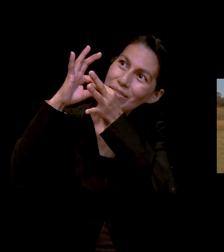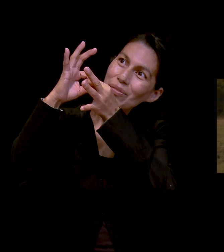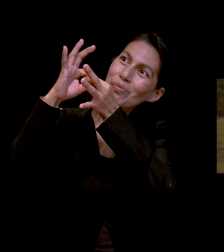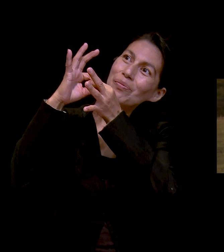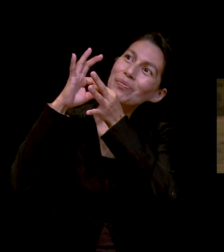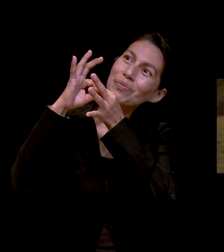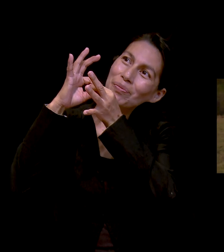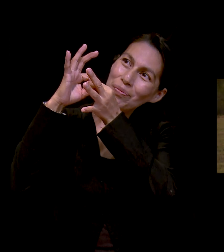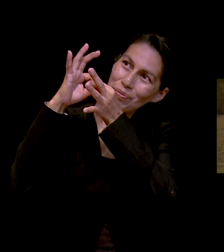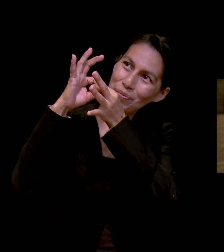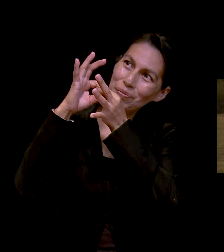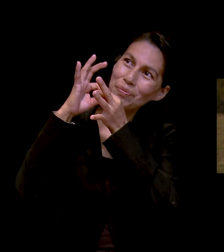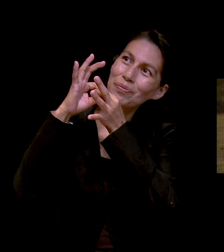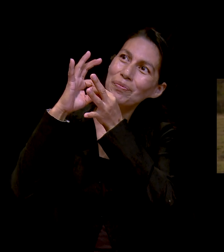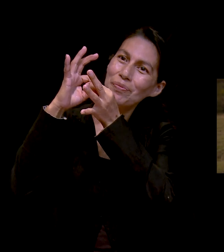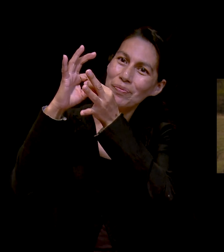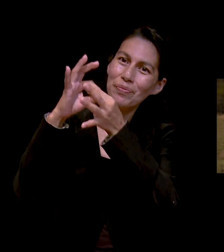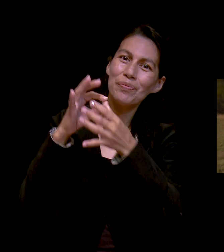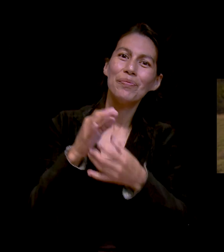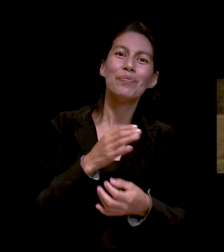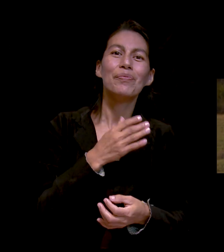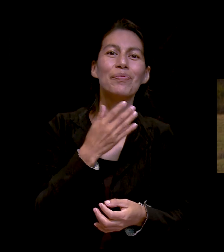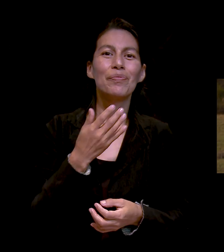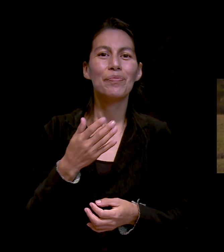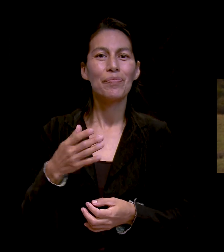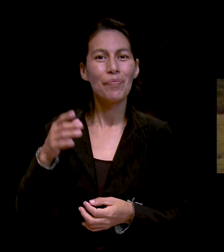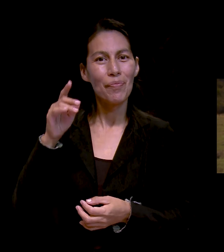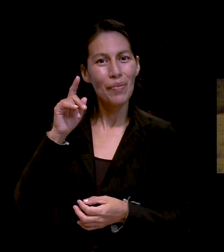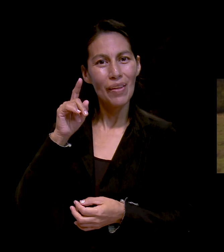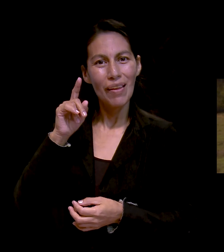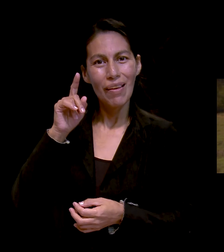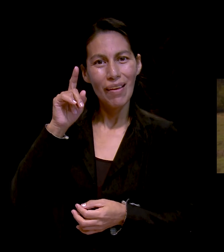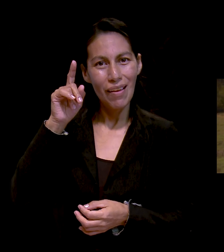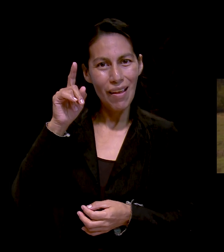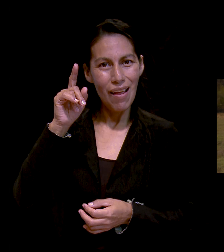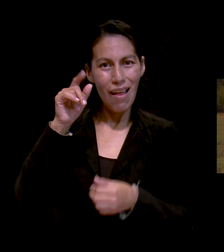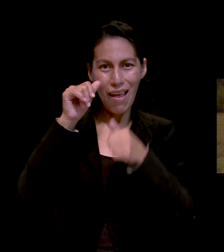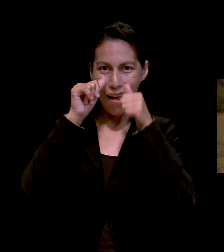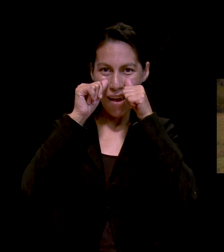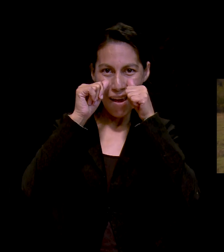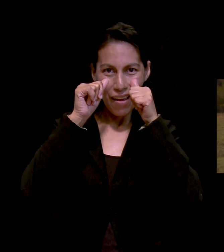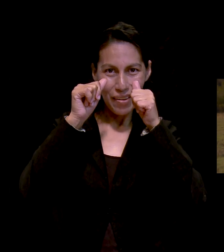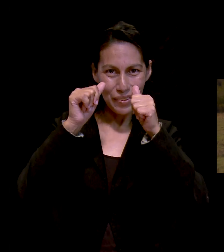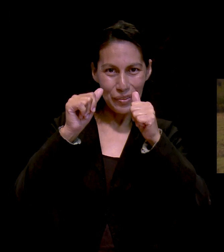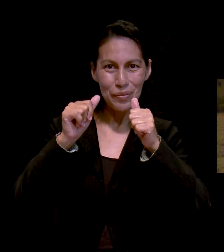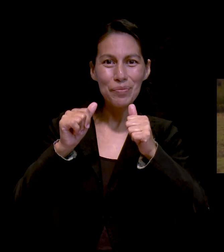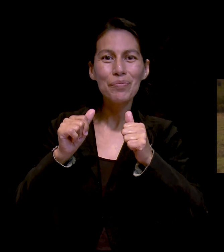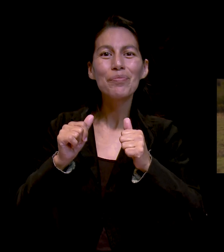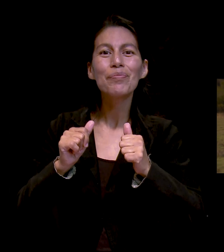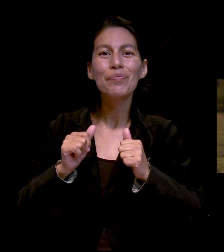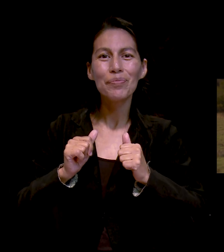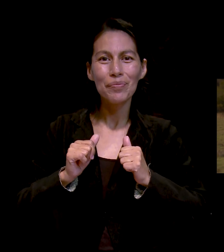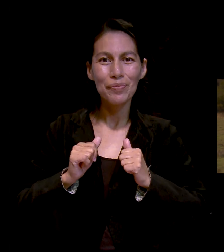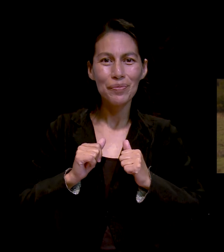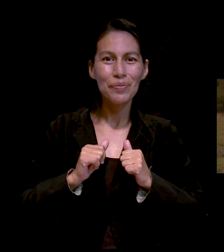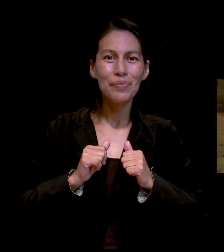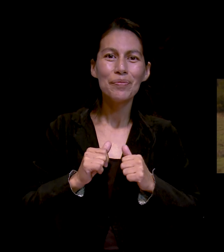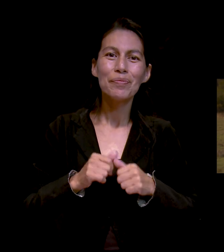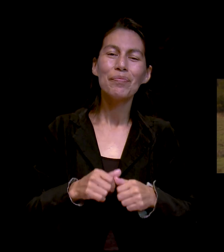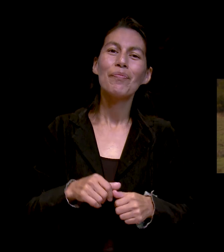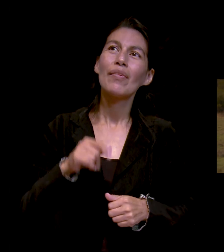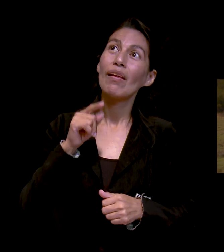Él siempre escucha, nada escapa a su poder.